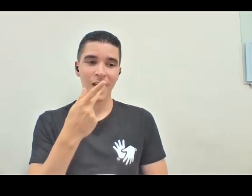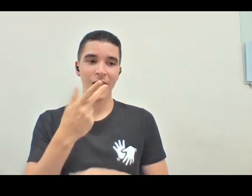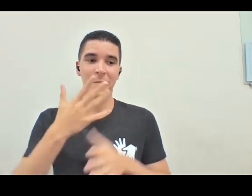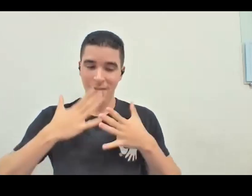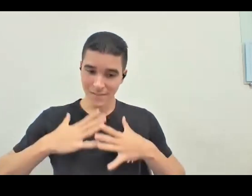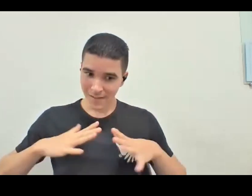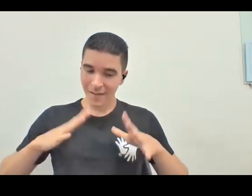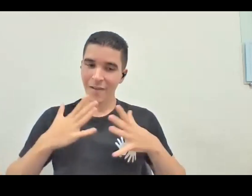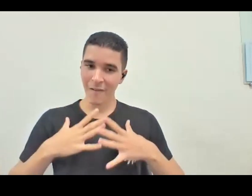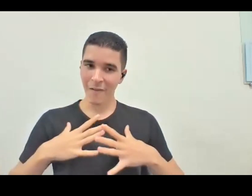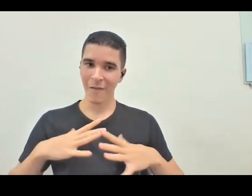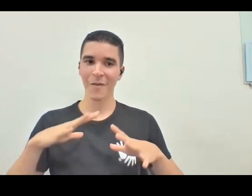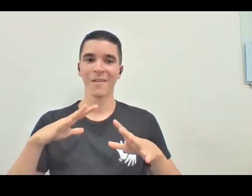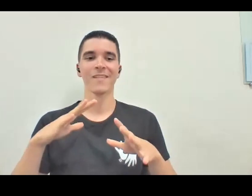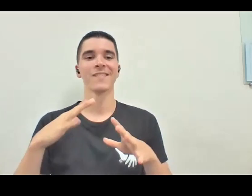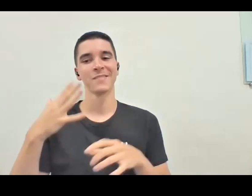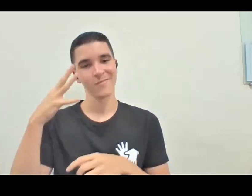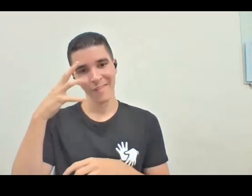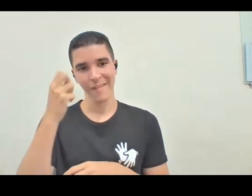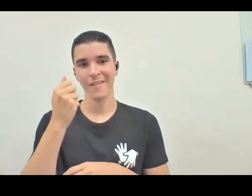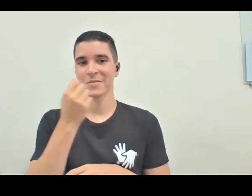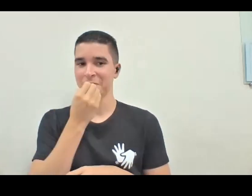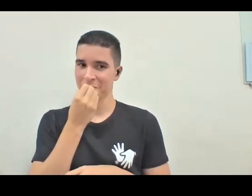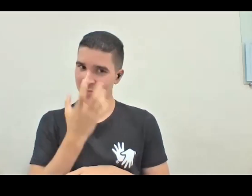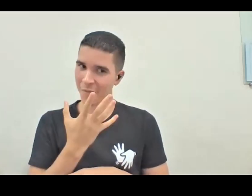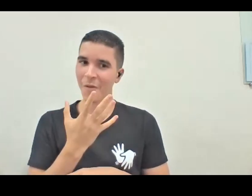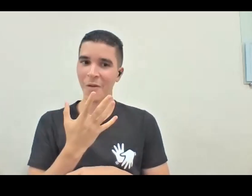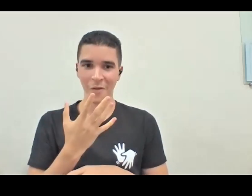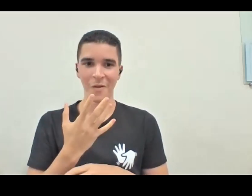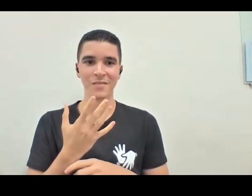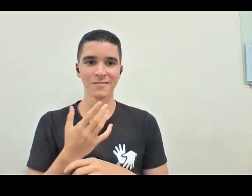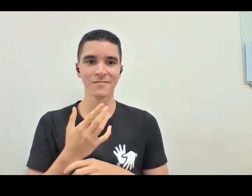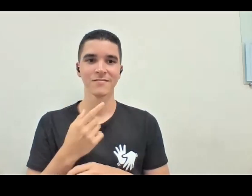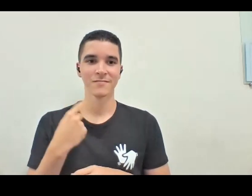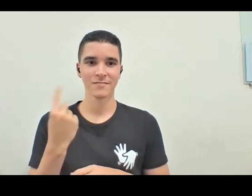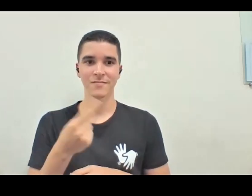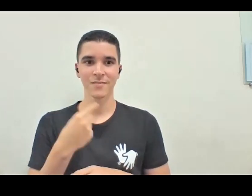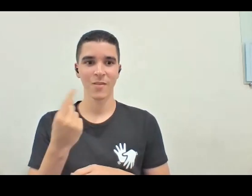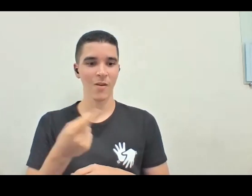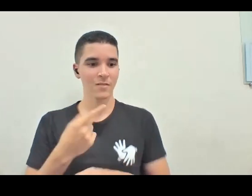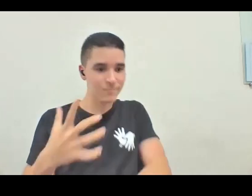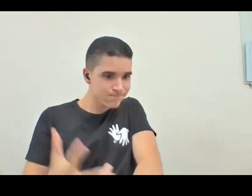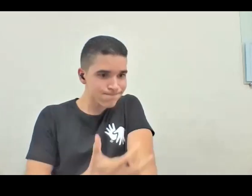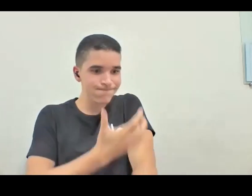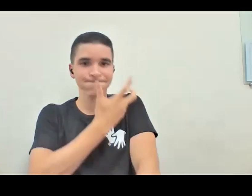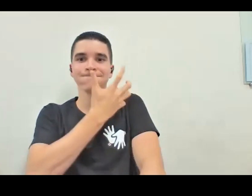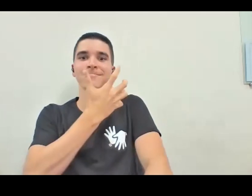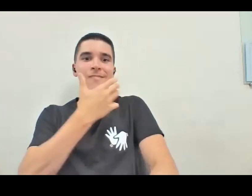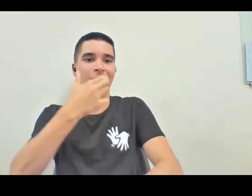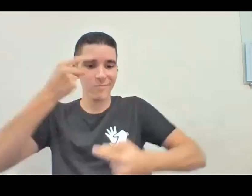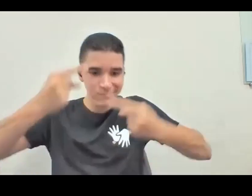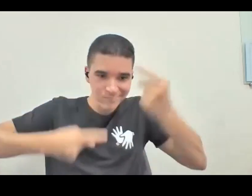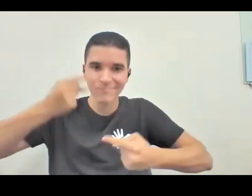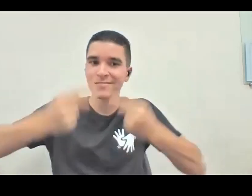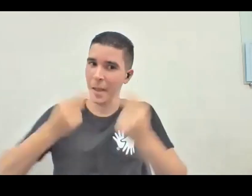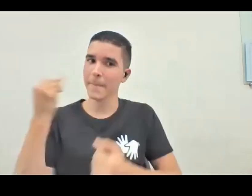eu acho isso muito bom que a gente esteja nesse fogo mesmo, assim, da discussão. Acho que são